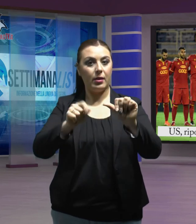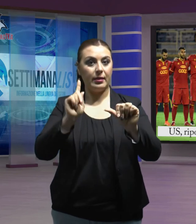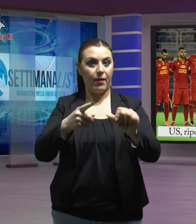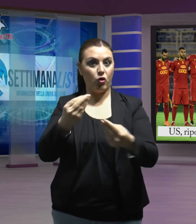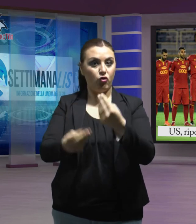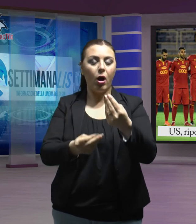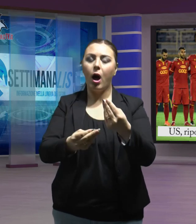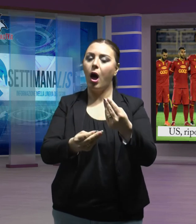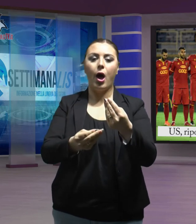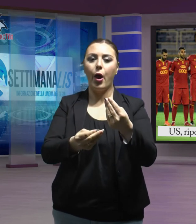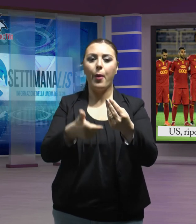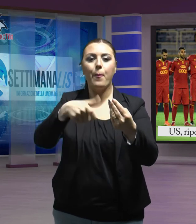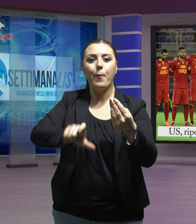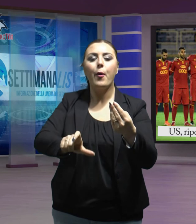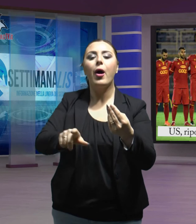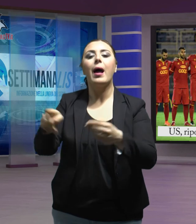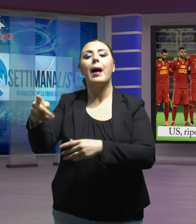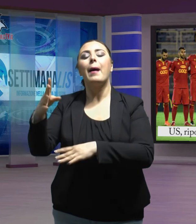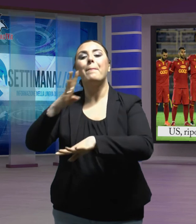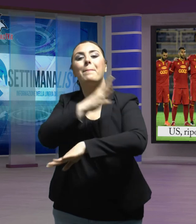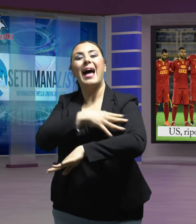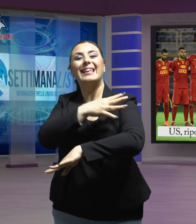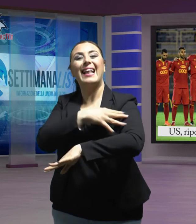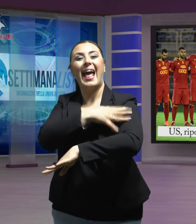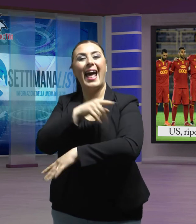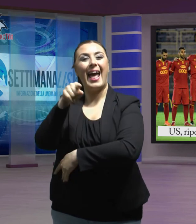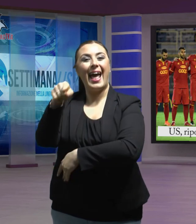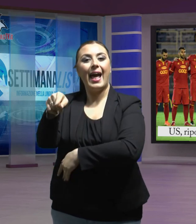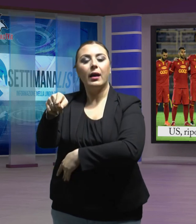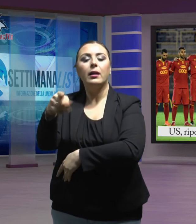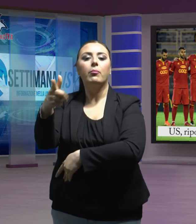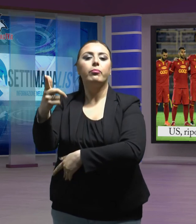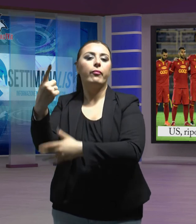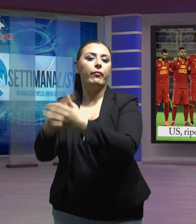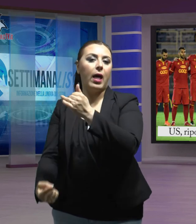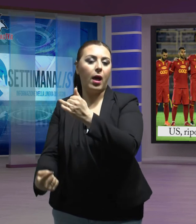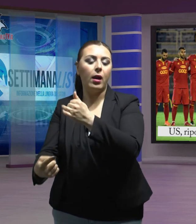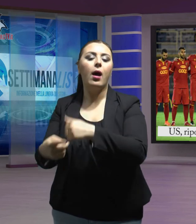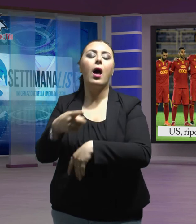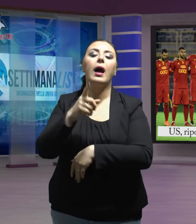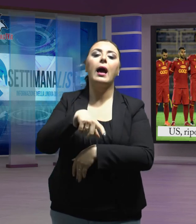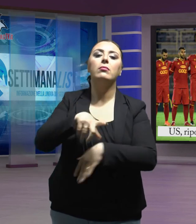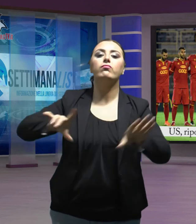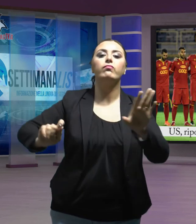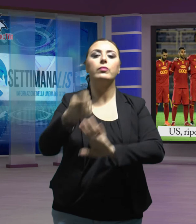contro il fallito Matera, ottenendo pertanto i tre punti a tavolino.